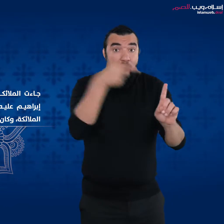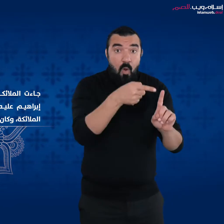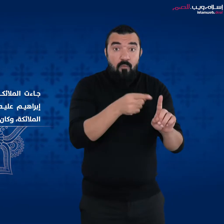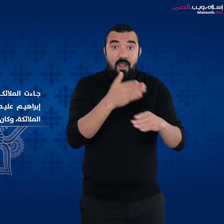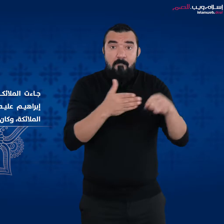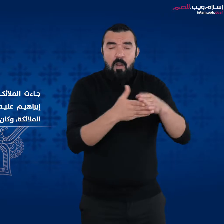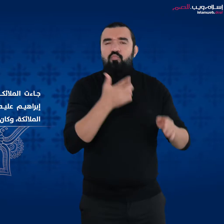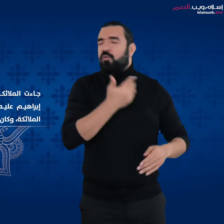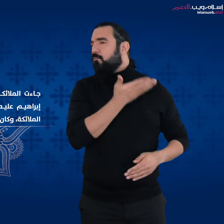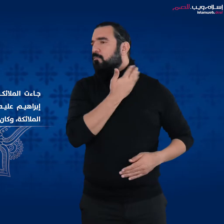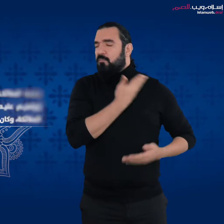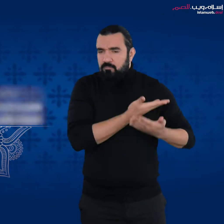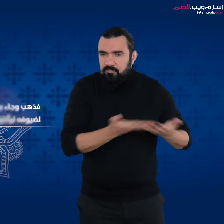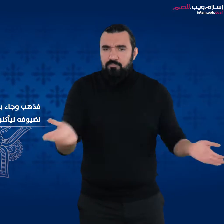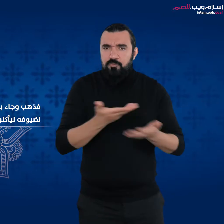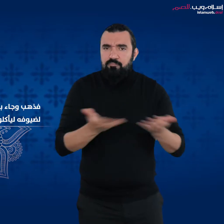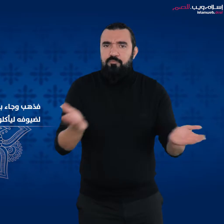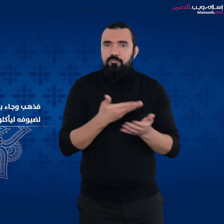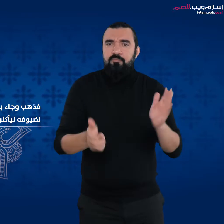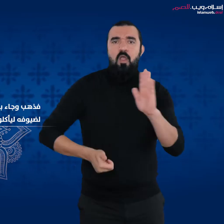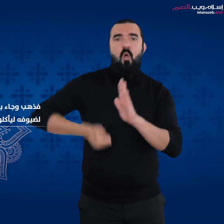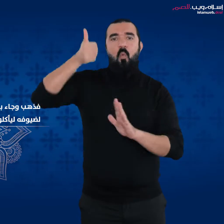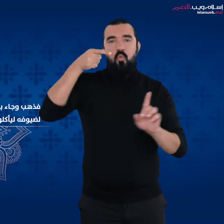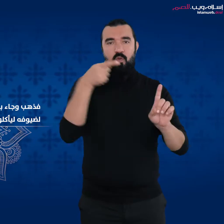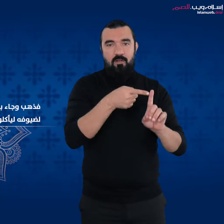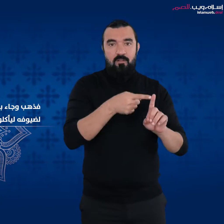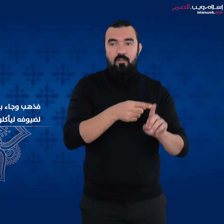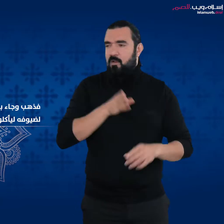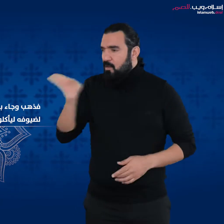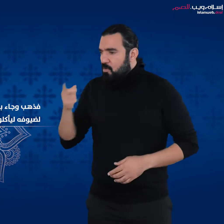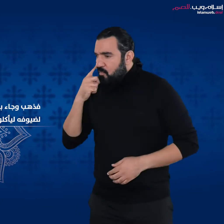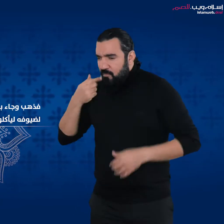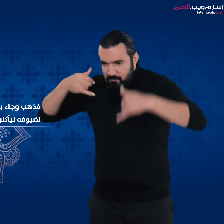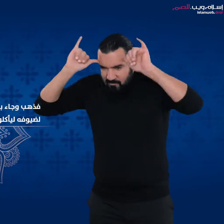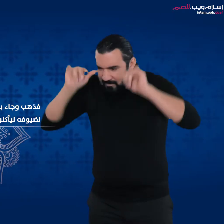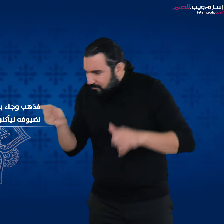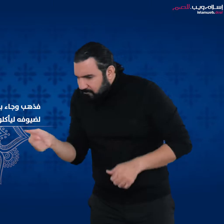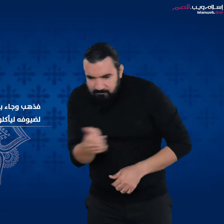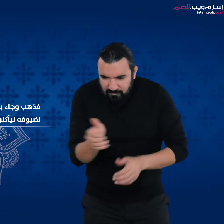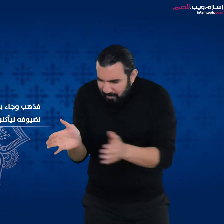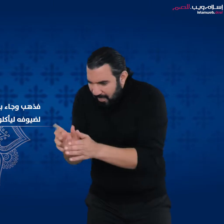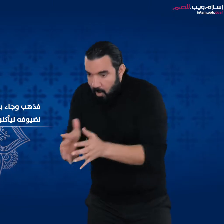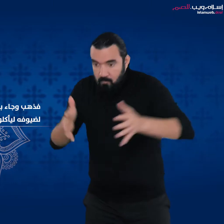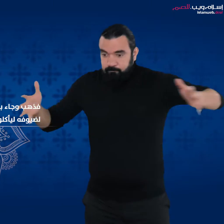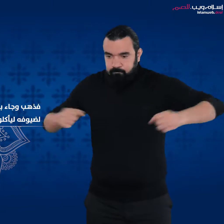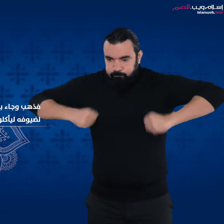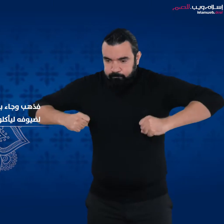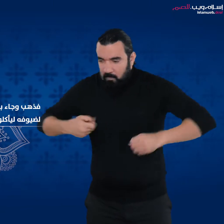فذهب وجاء بعجل سمين شواه على النار